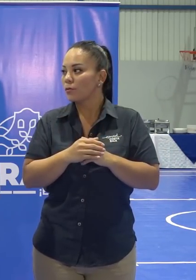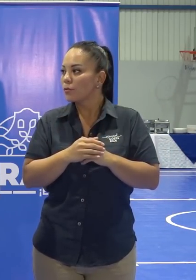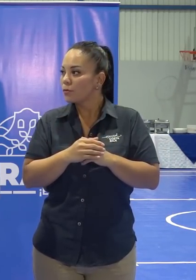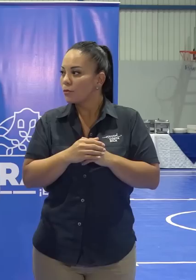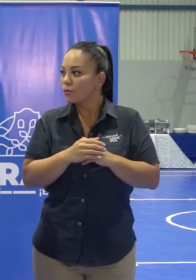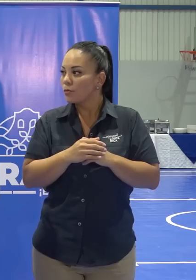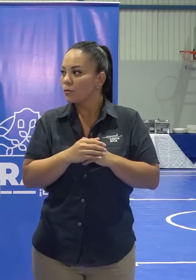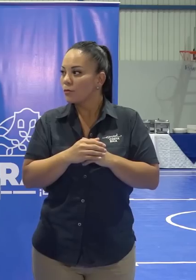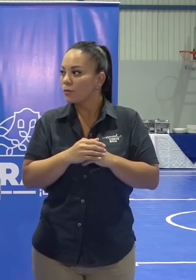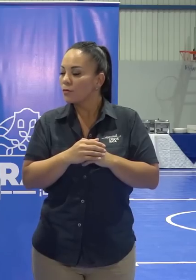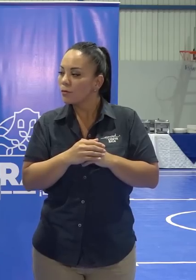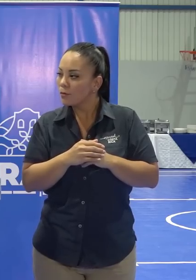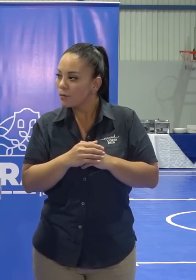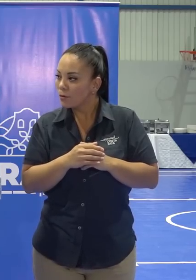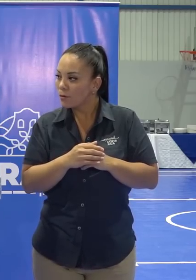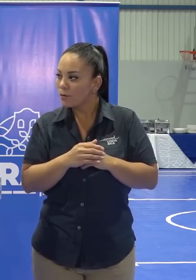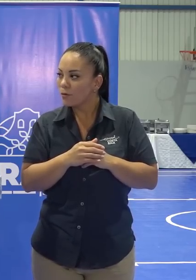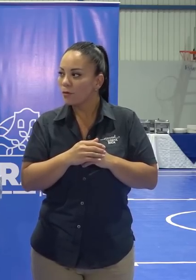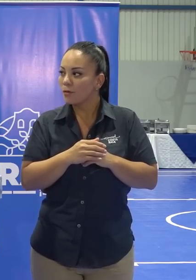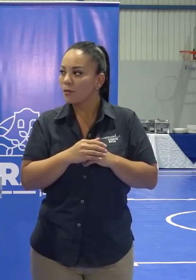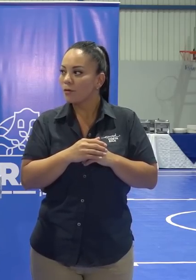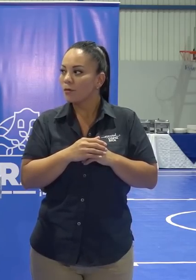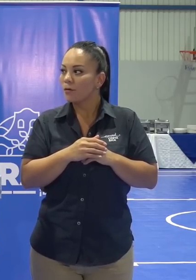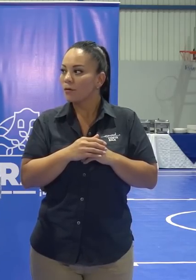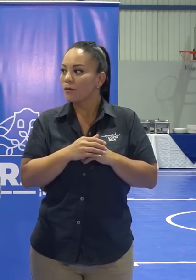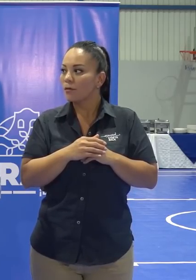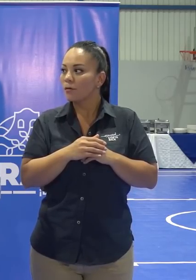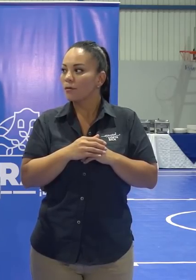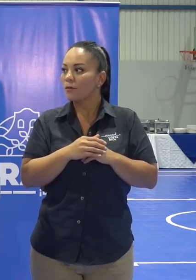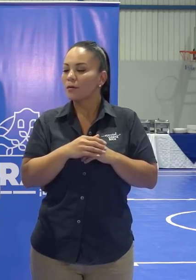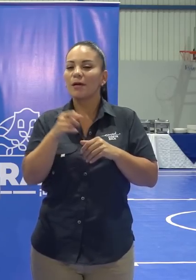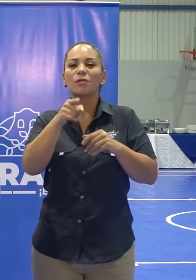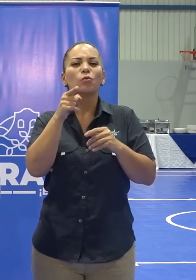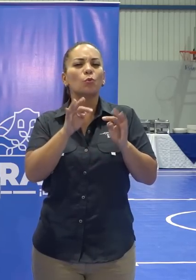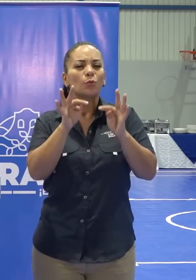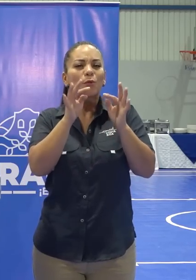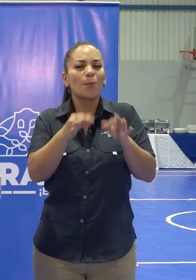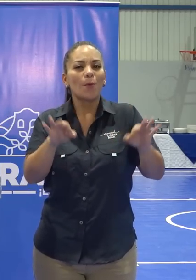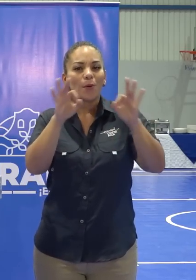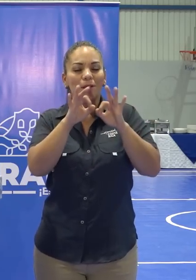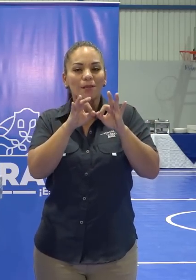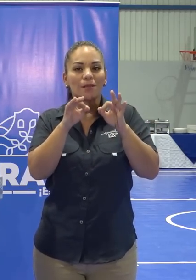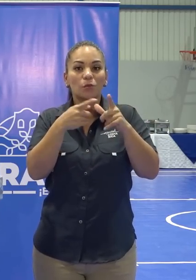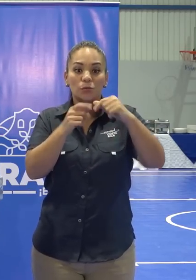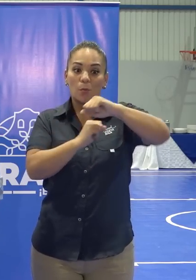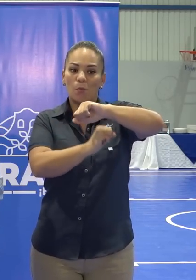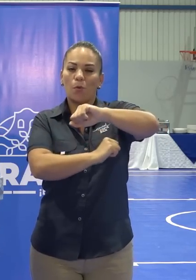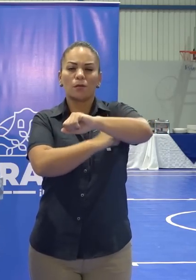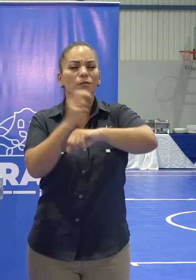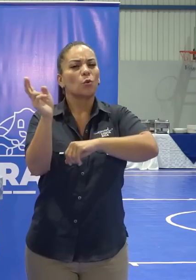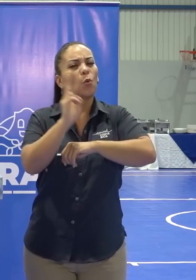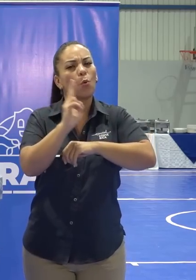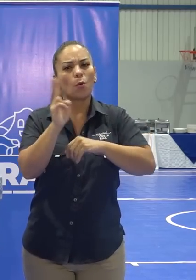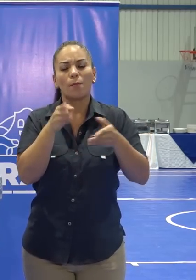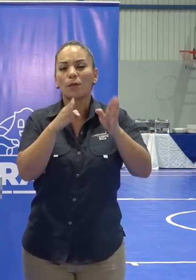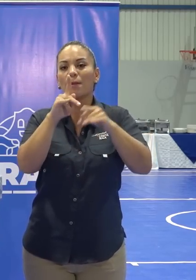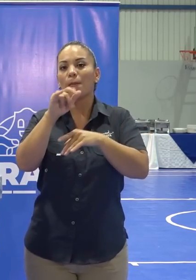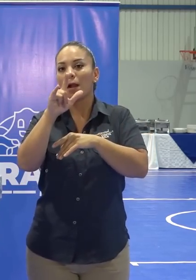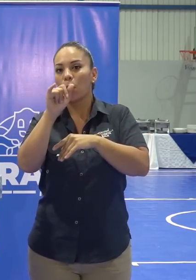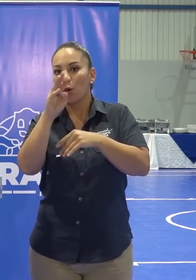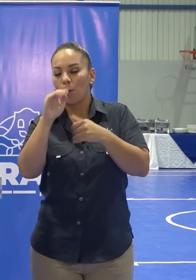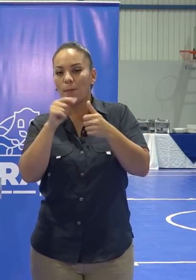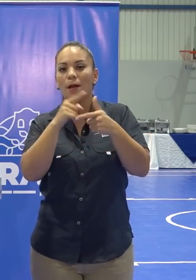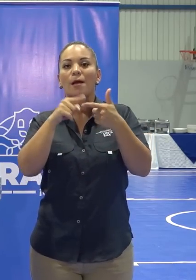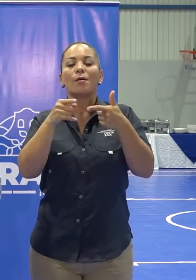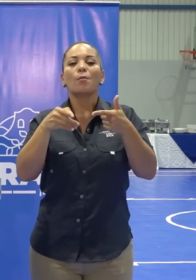que comprende el anillo turístico, ya que poseemos grandes problemas en la carretera y sus puentes. Urge el puente de Palomo, urge el